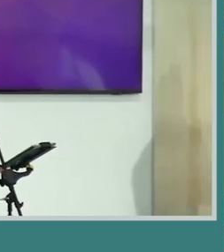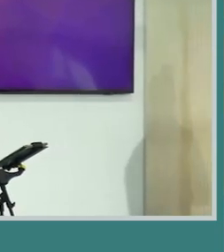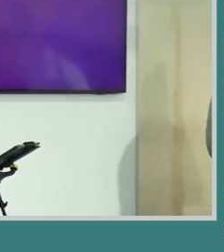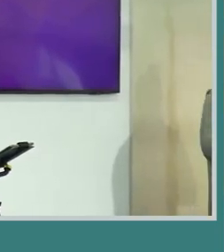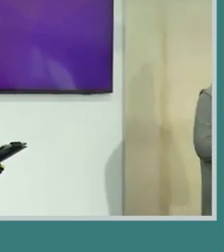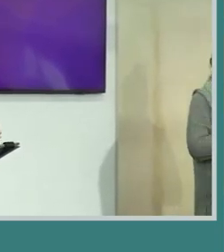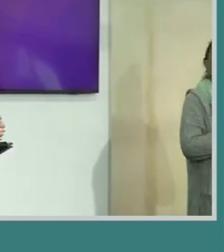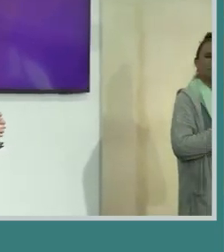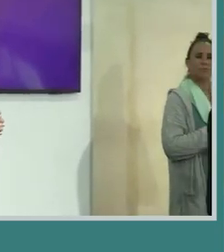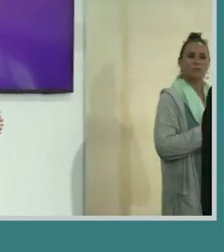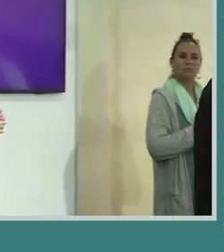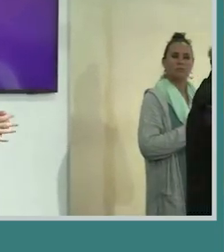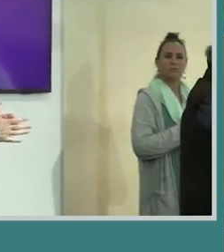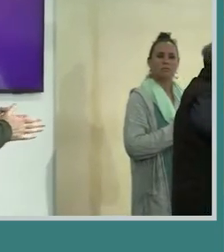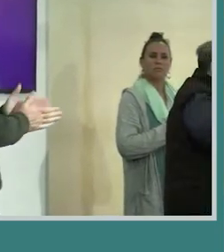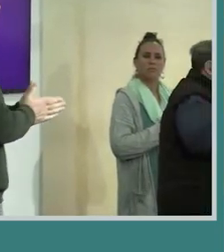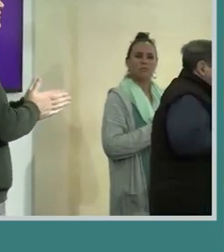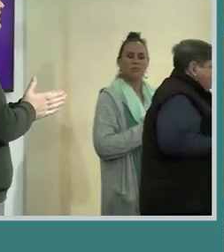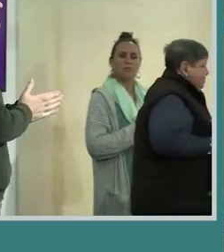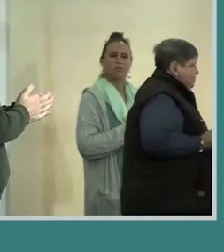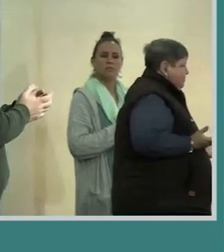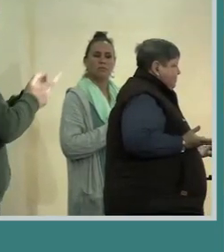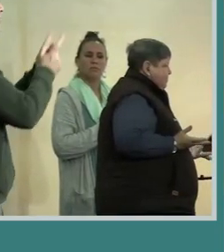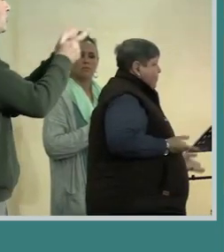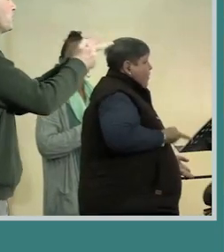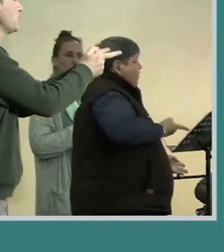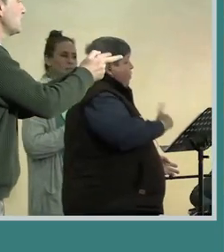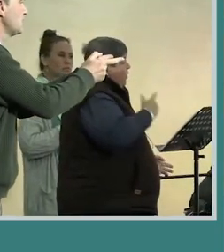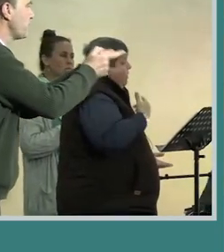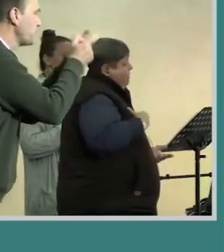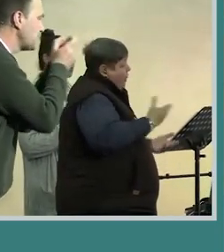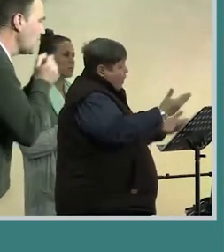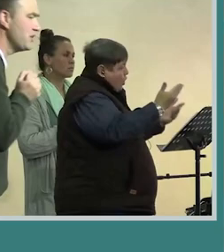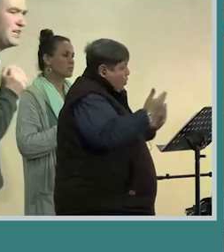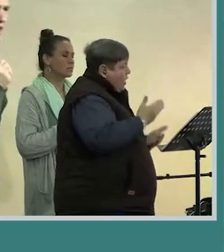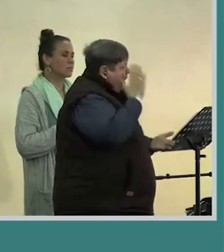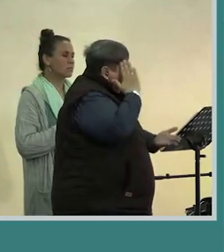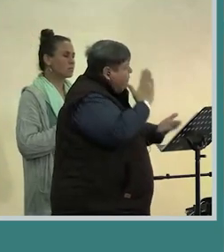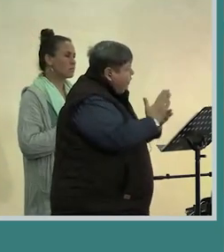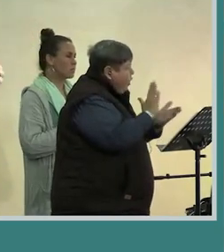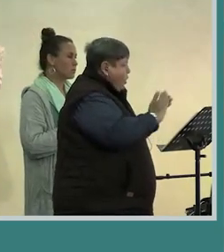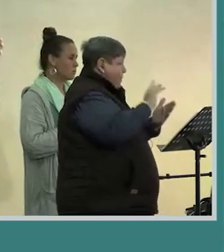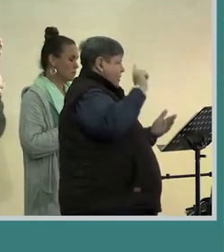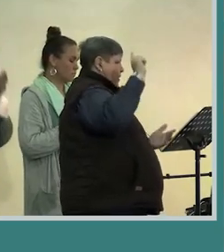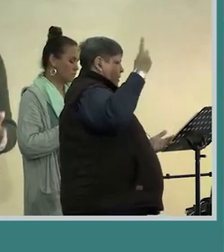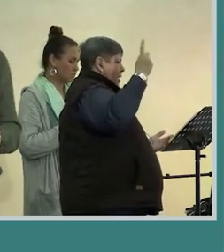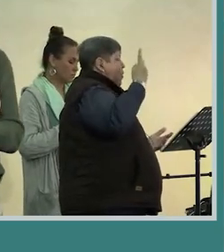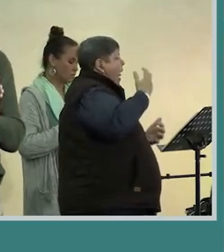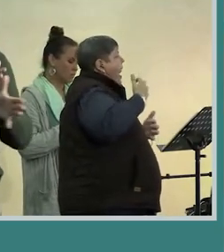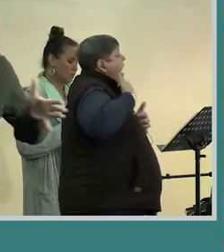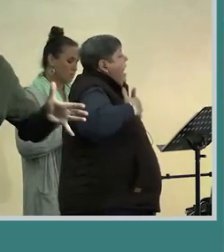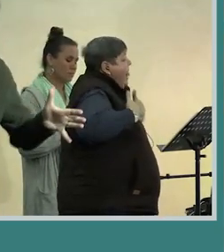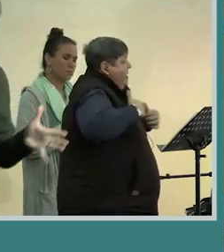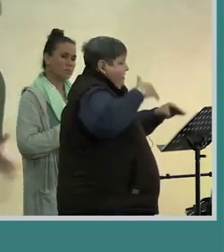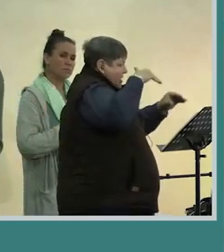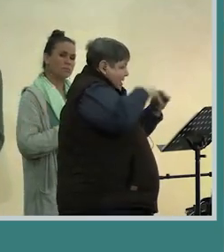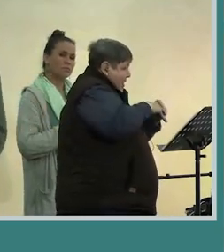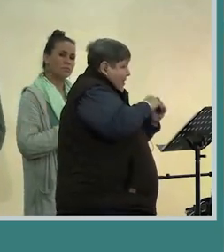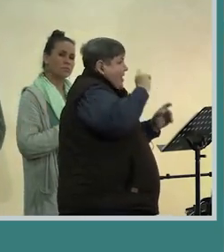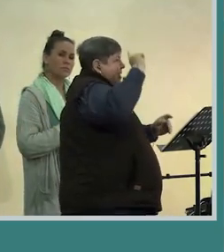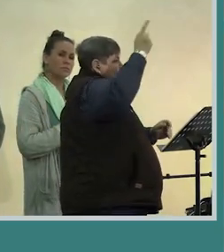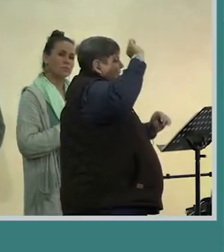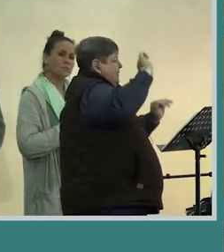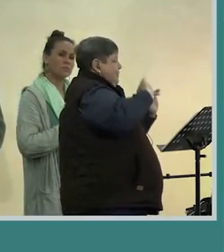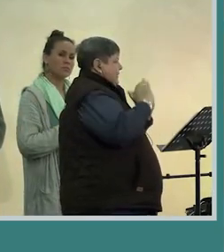volgens die woord van die heren en vir oog en wil ek jou nie net kom uitnoom te vertrouw in die heren maar een leven te lewe wat onder die herense